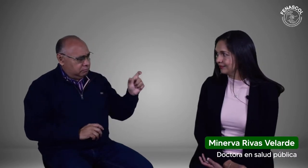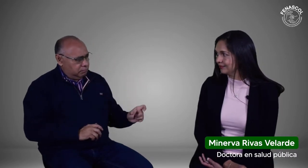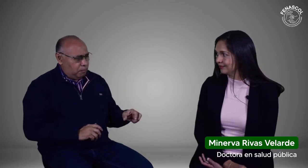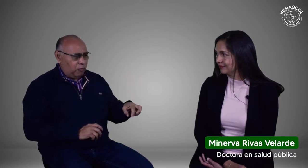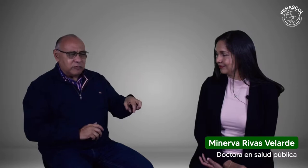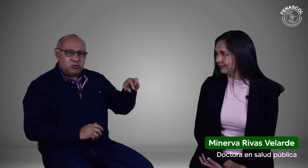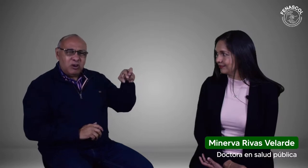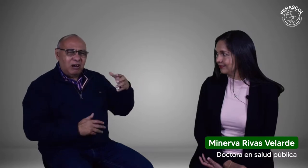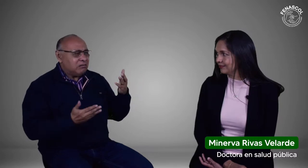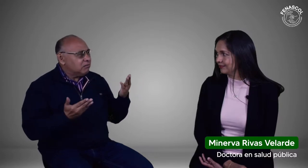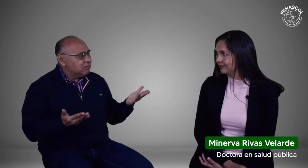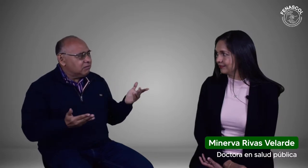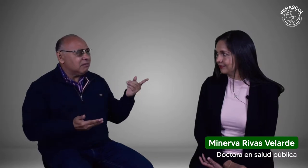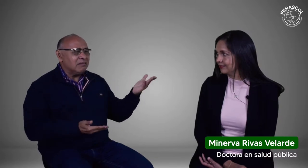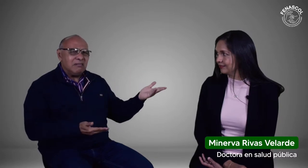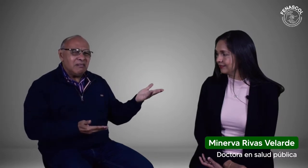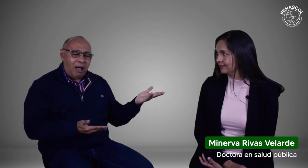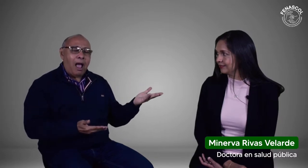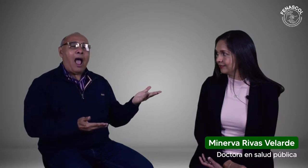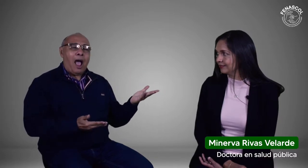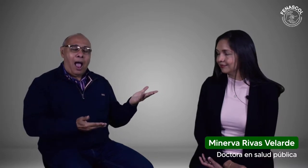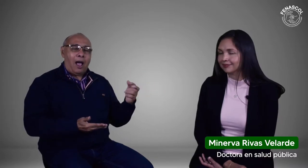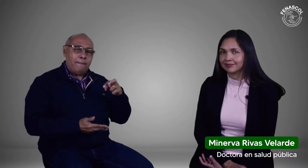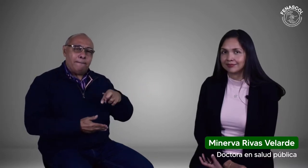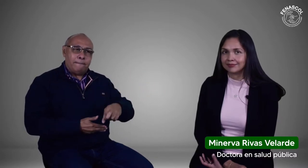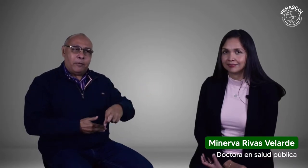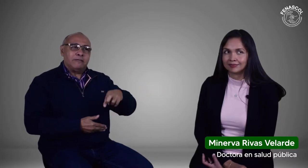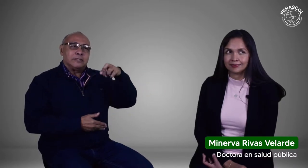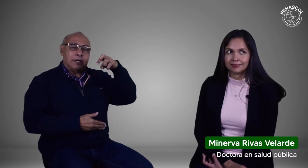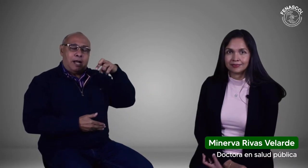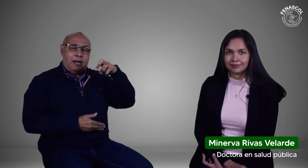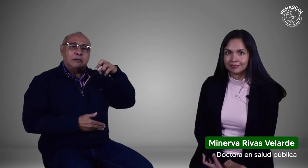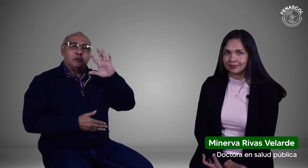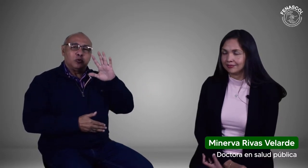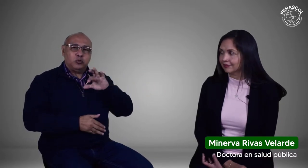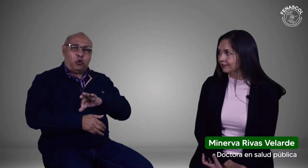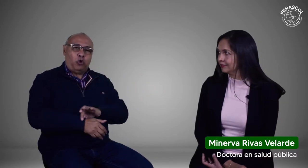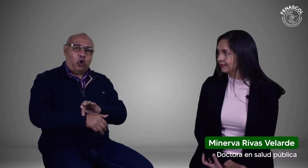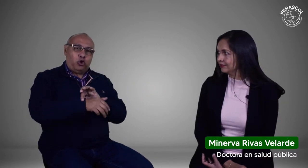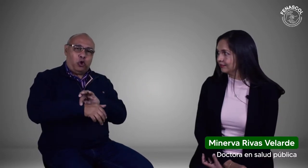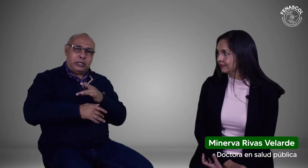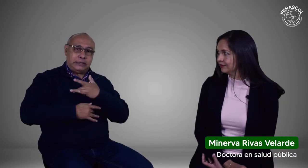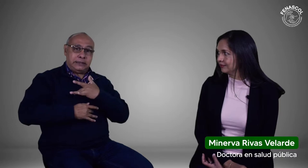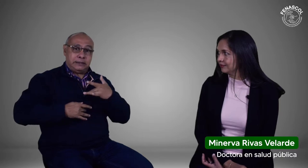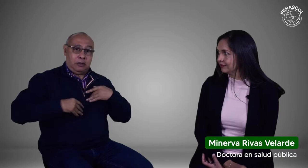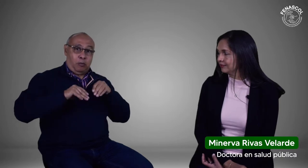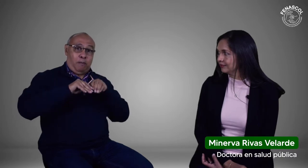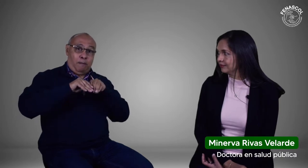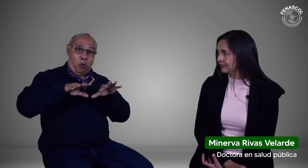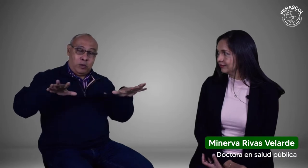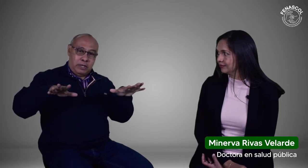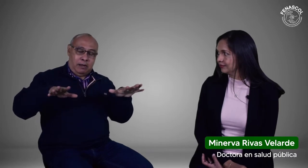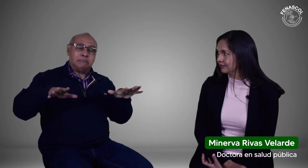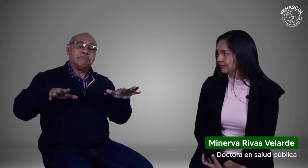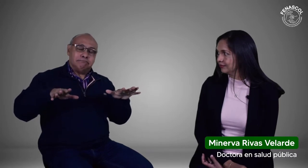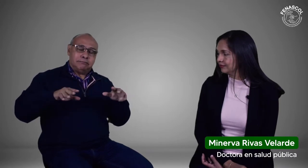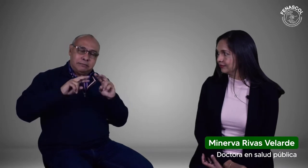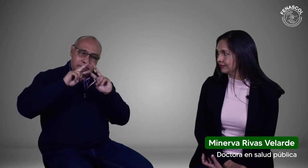Ella es una profesional, doctora en salud pública e investigadora